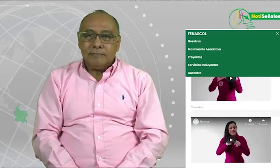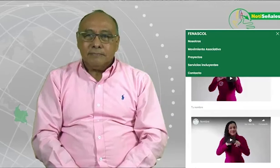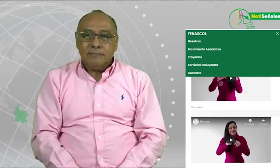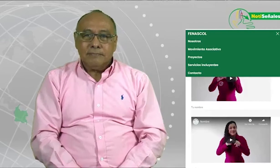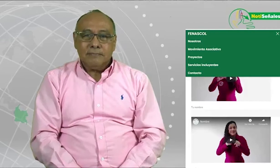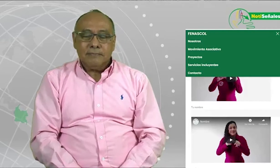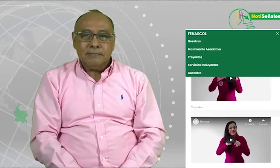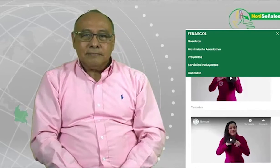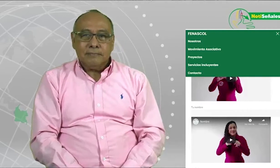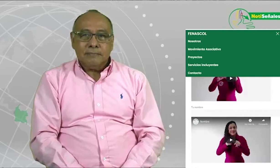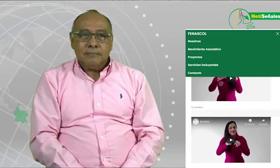¿Me quita usted?